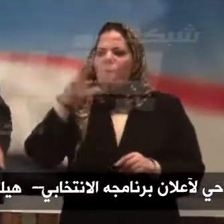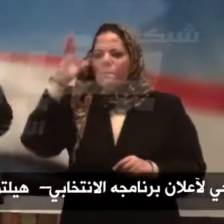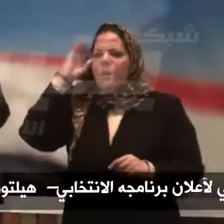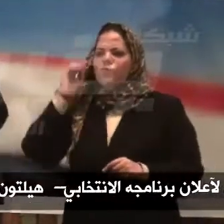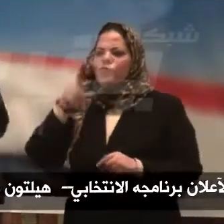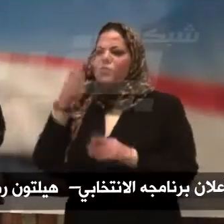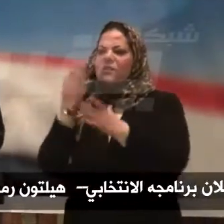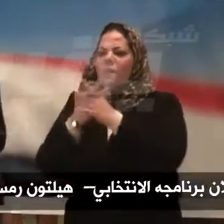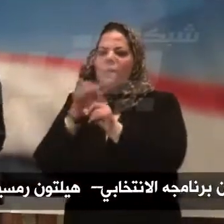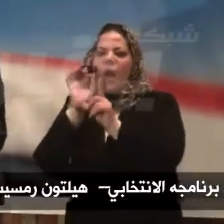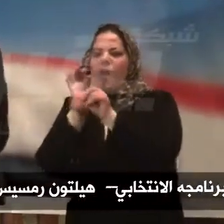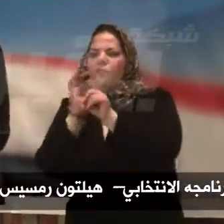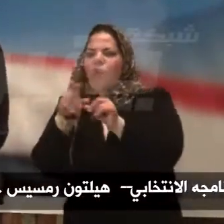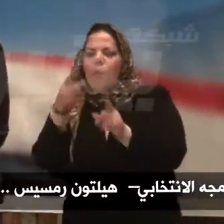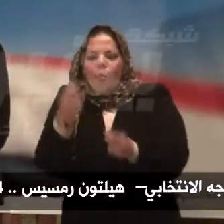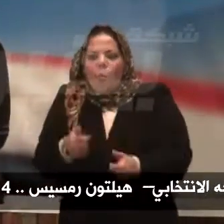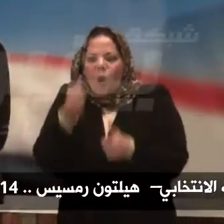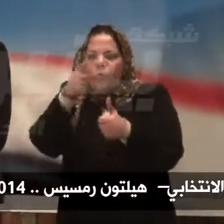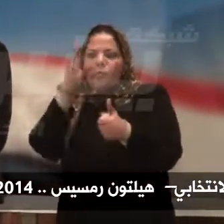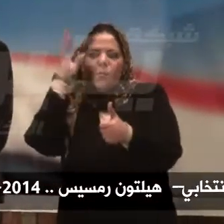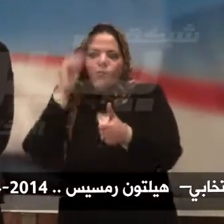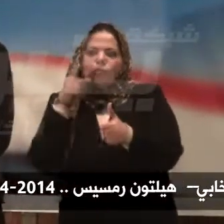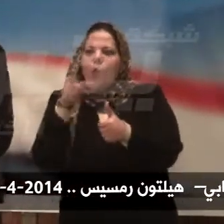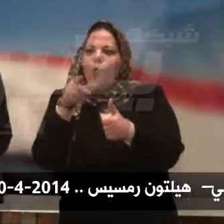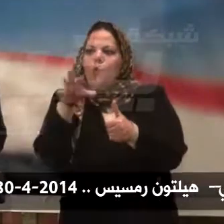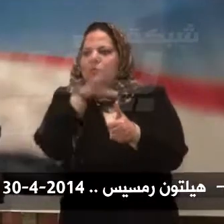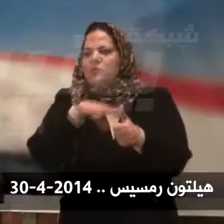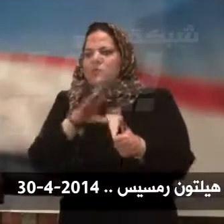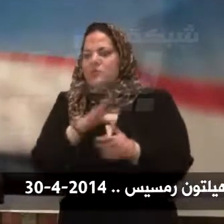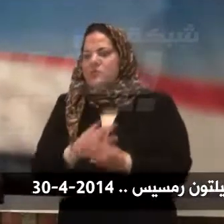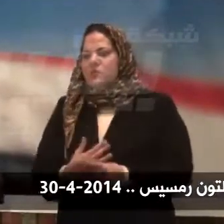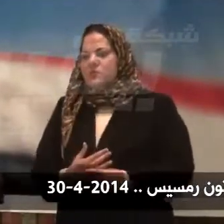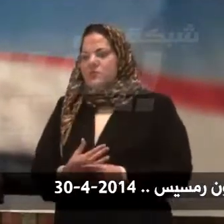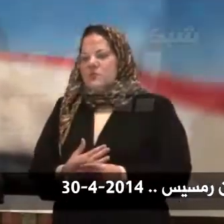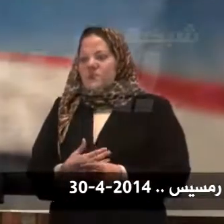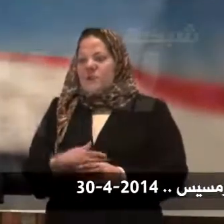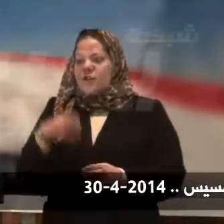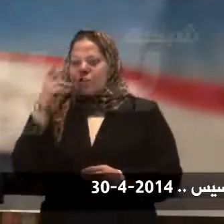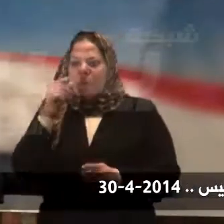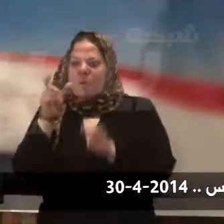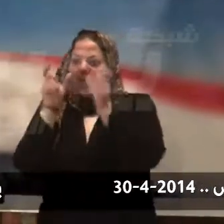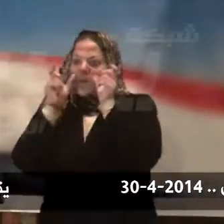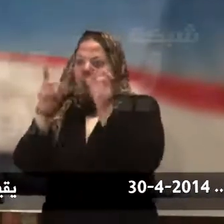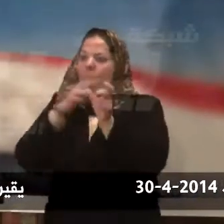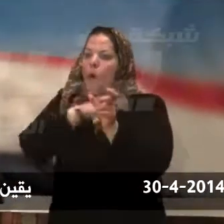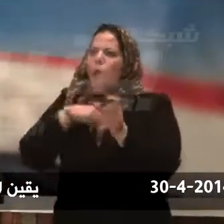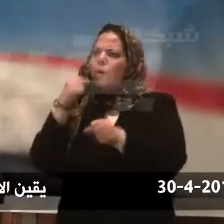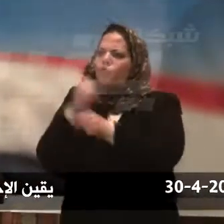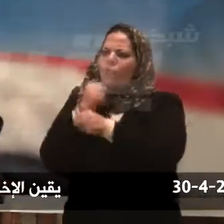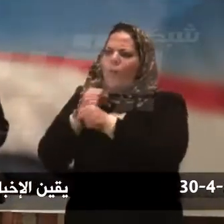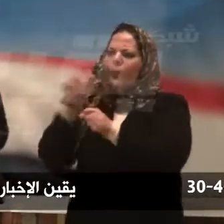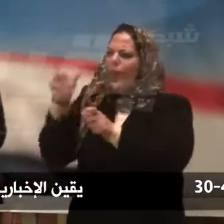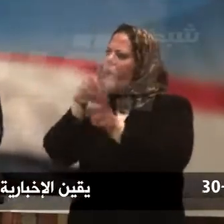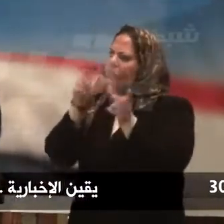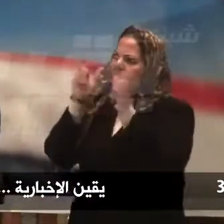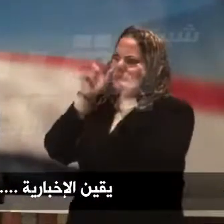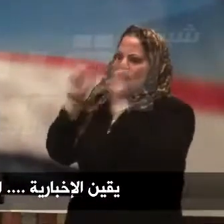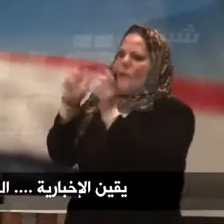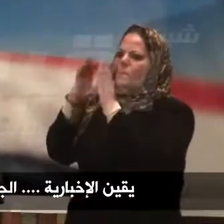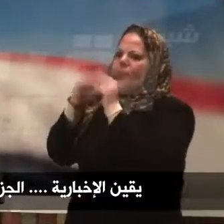مصدر السيادة الوحيد يمنع من ان يراقب اعمال الحكومة بكل الاساليب